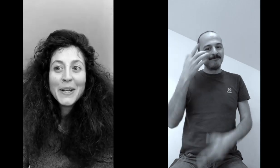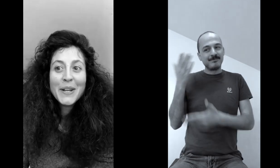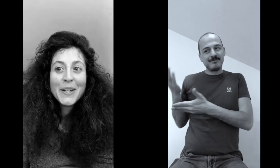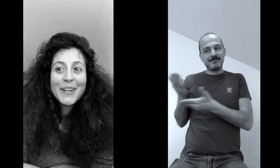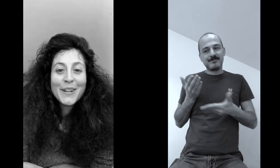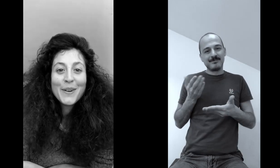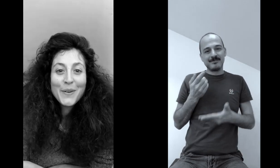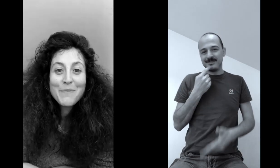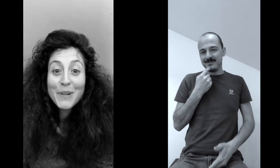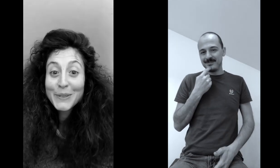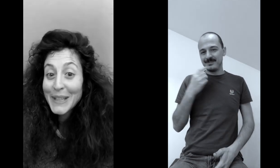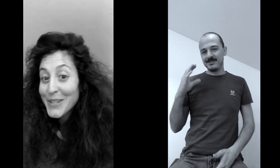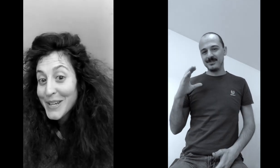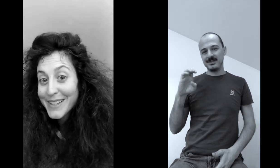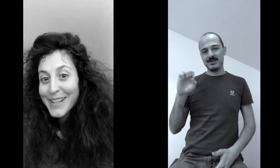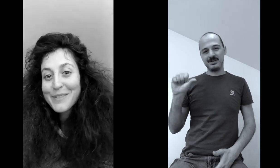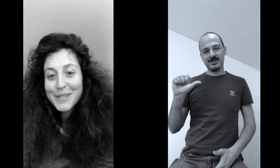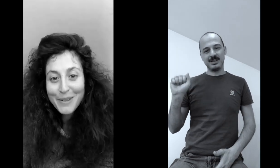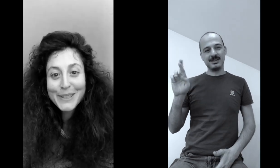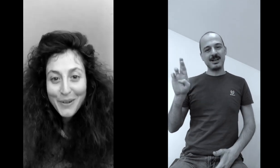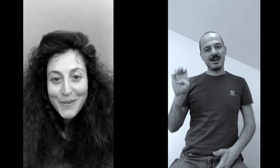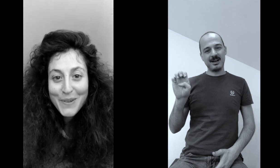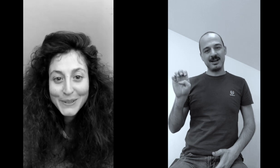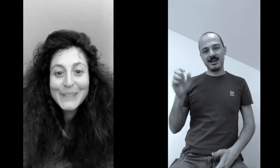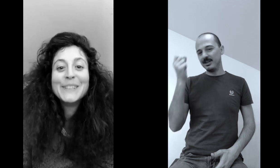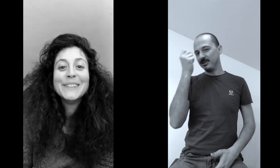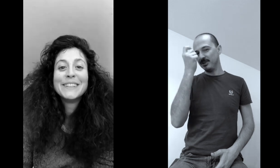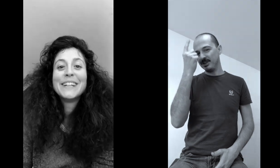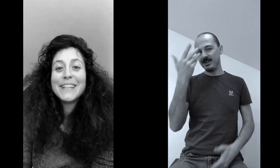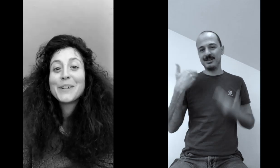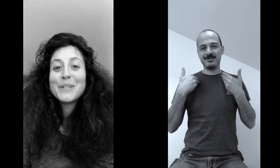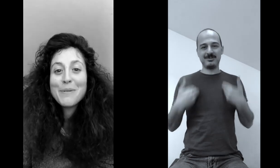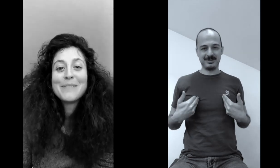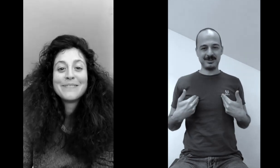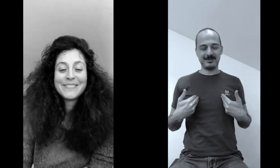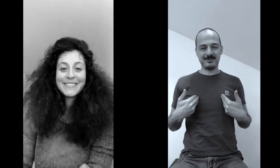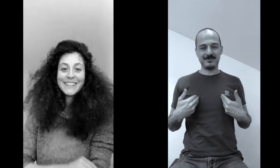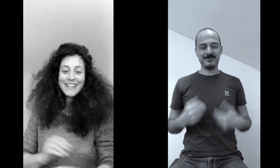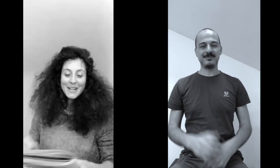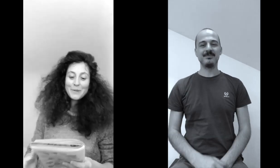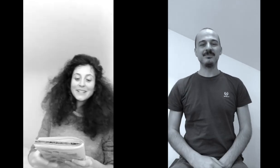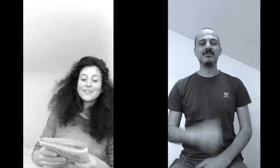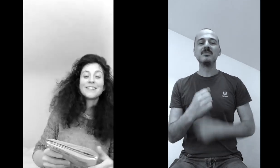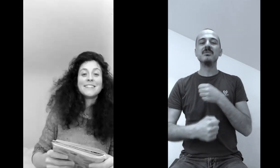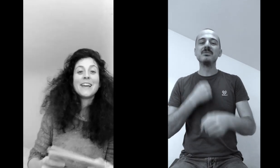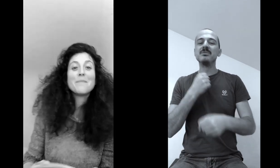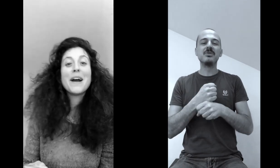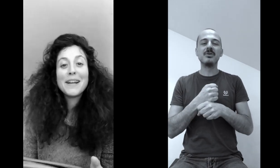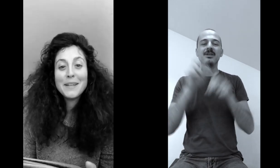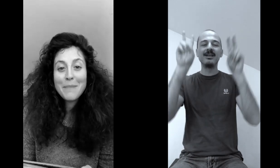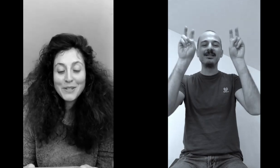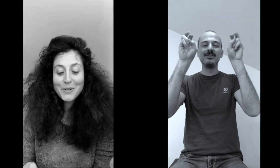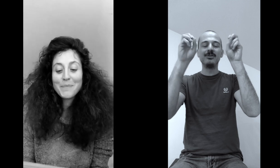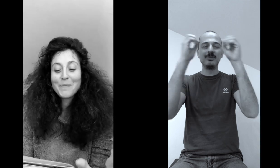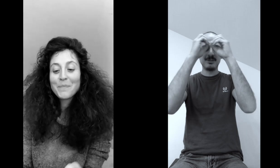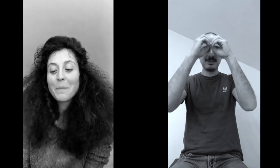ho coinvolto anche cesare questa volta l'ho coinvolto io ed eccoci qua questa storia si chiama